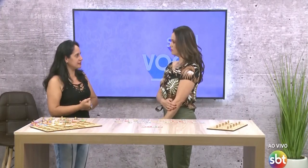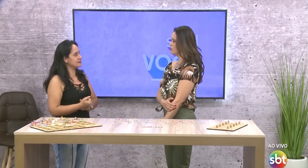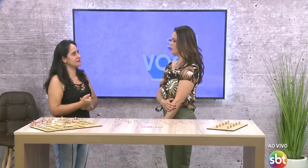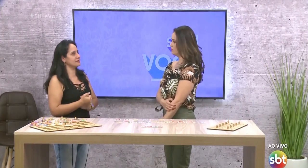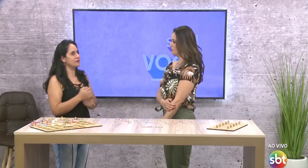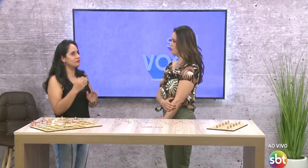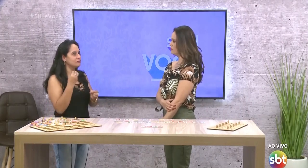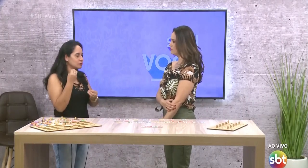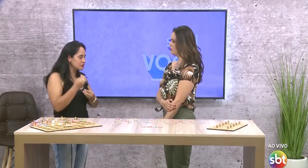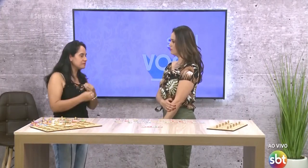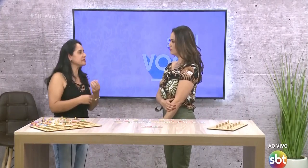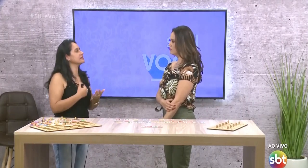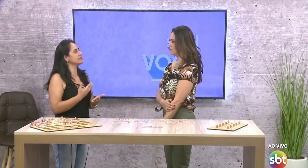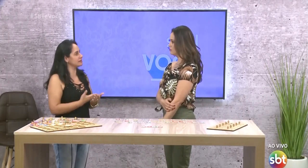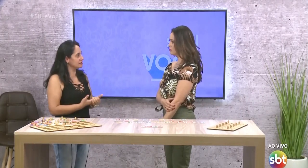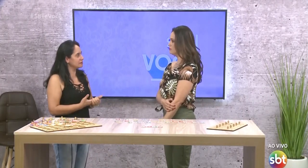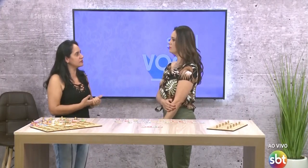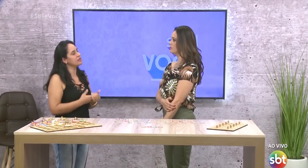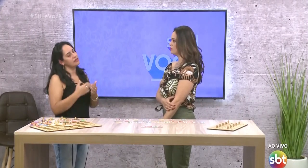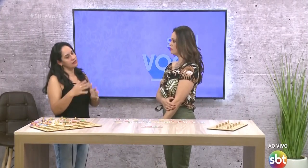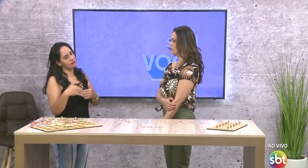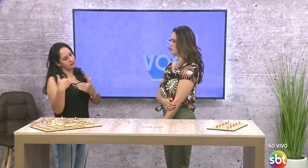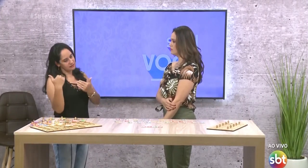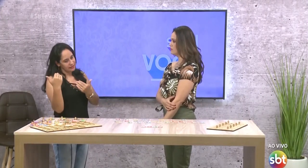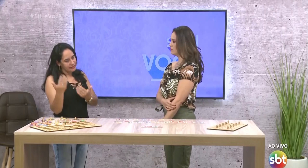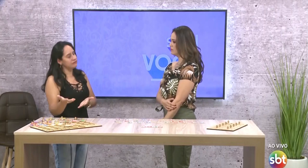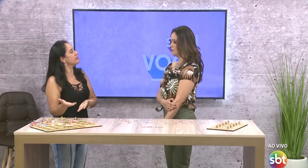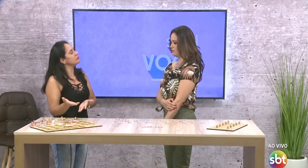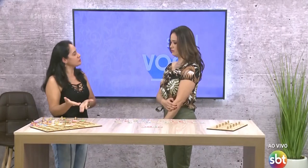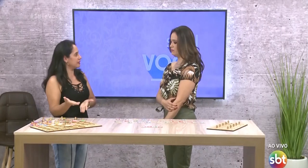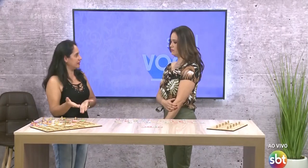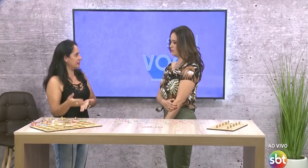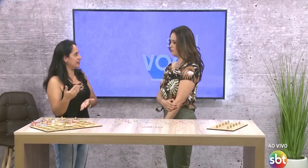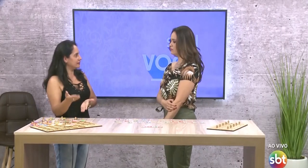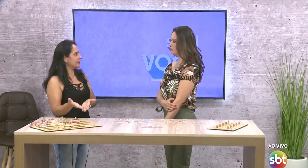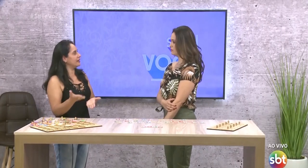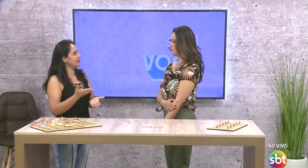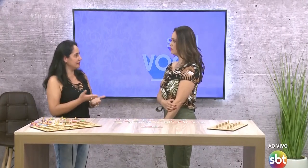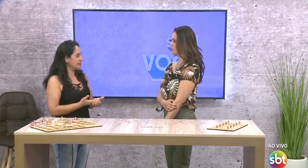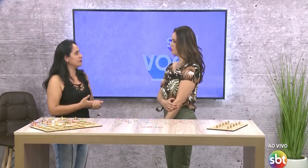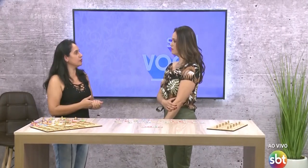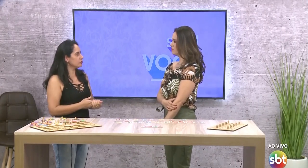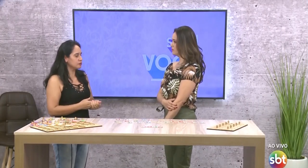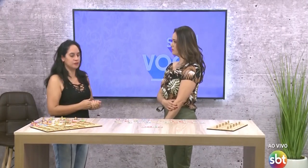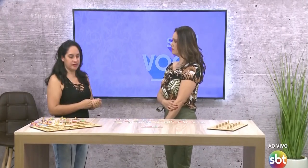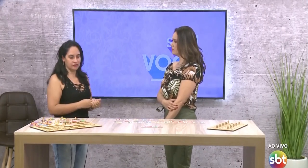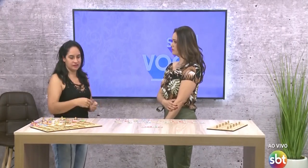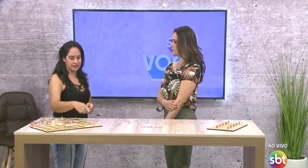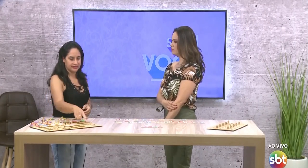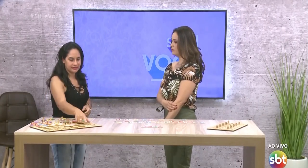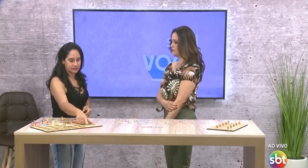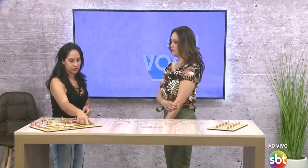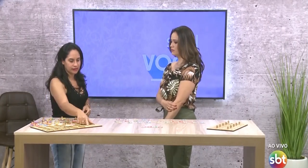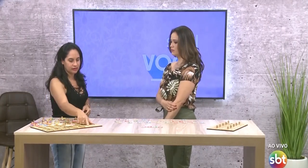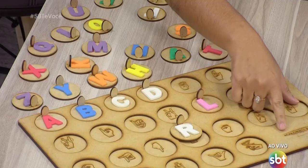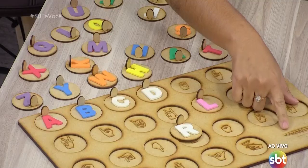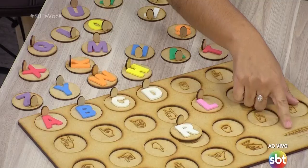crianças. Então, nós pesquisamos e nós levamos pra ele a ideia e ele produz pra nós. É nesse local aqui,